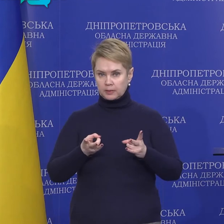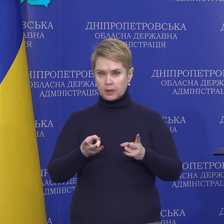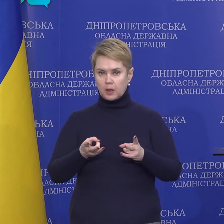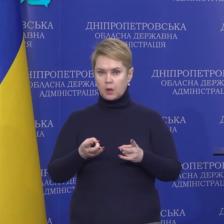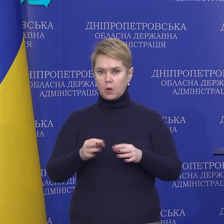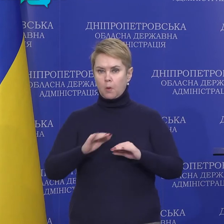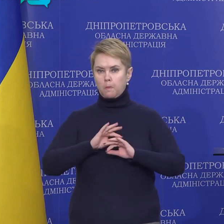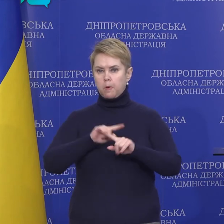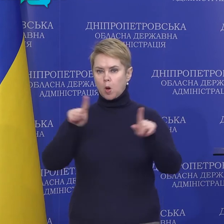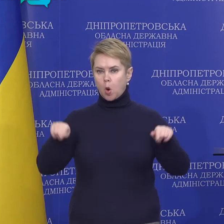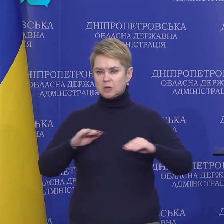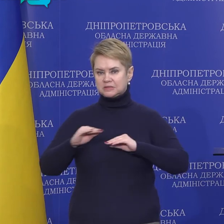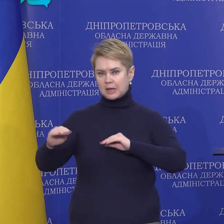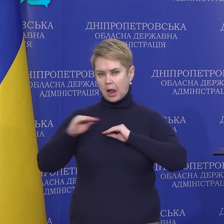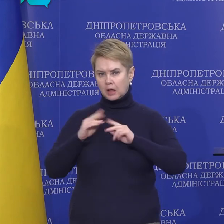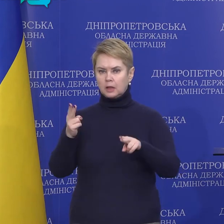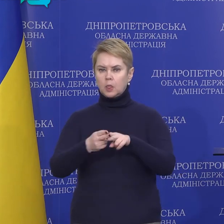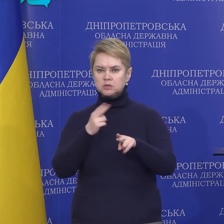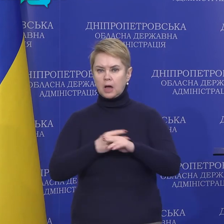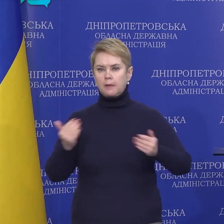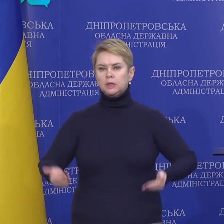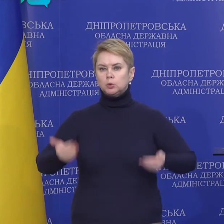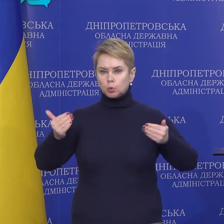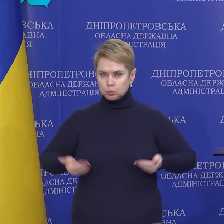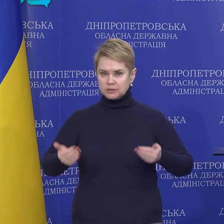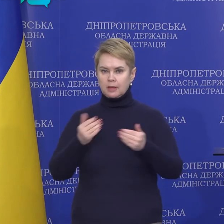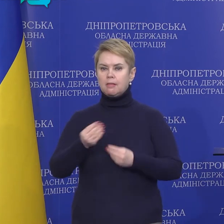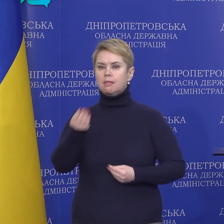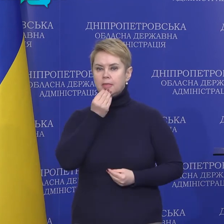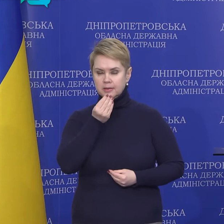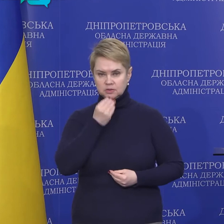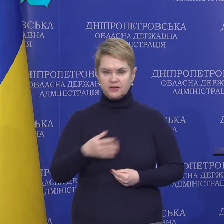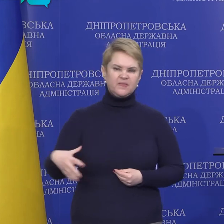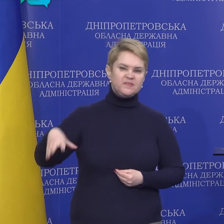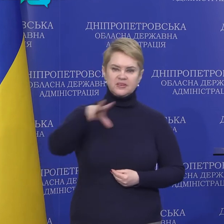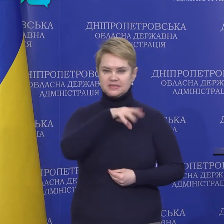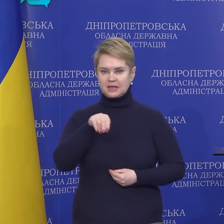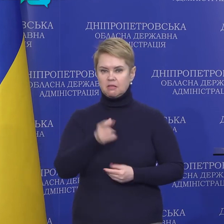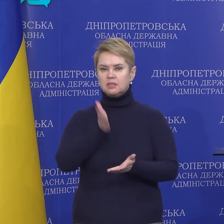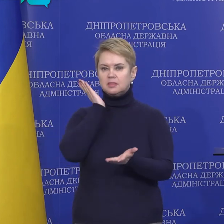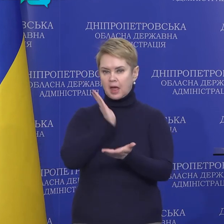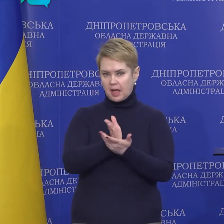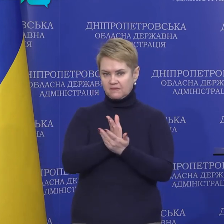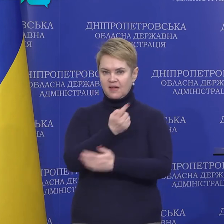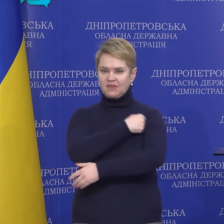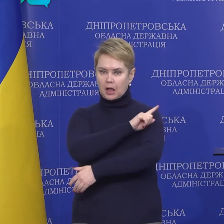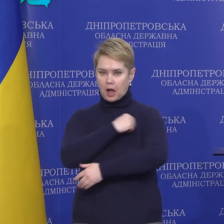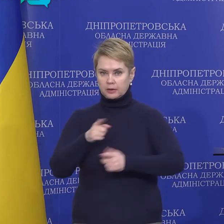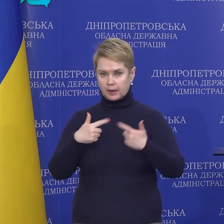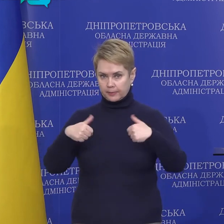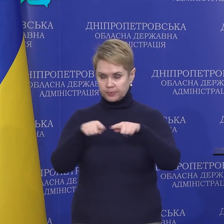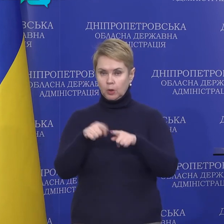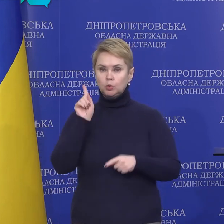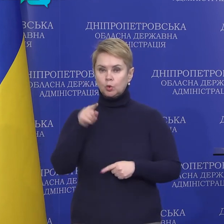простирадлами, носками, трусами, їжею. Все це наявне в лікарнях.